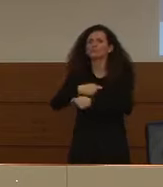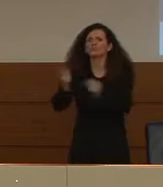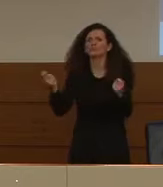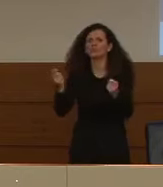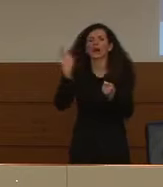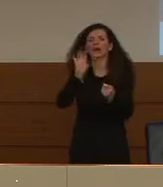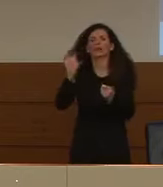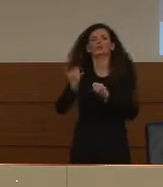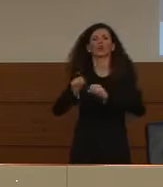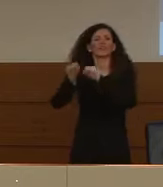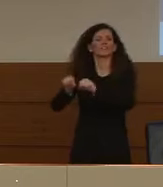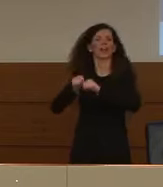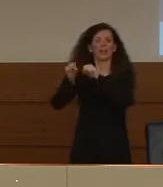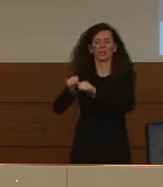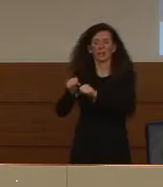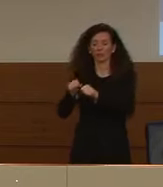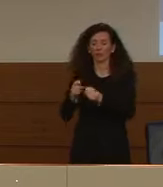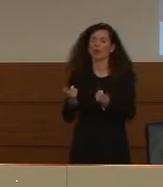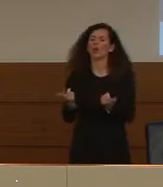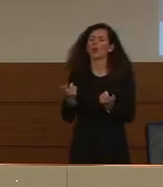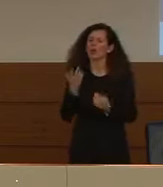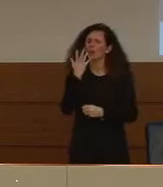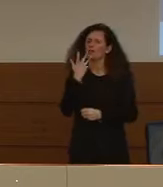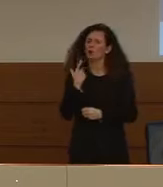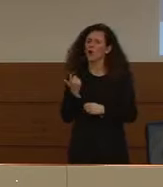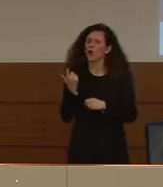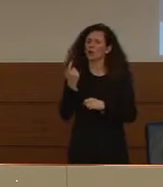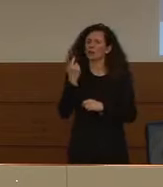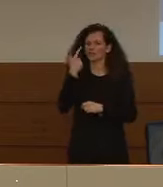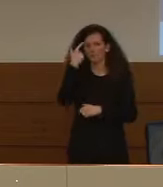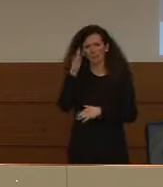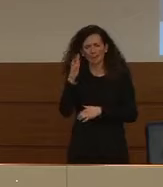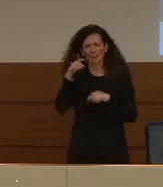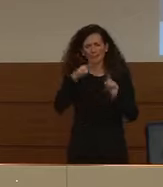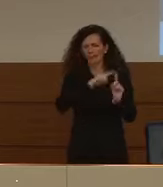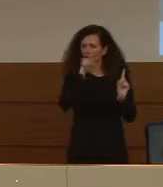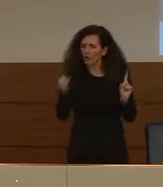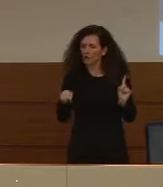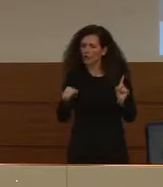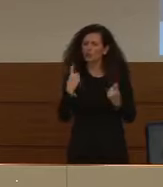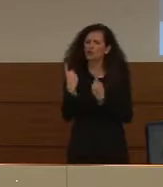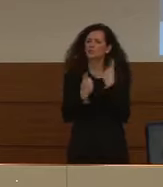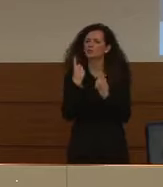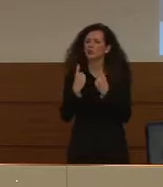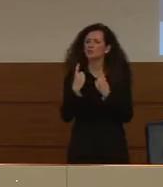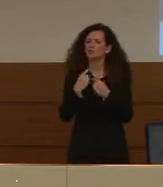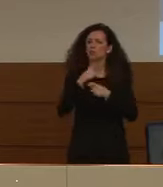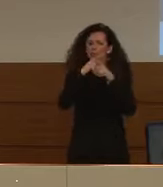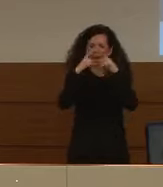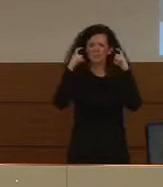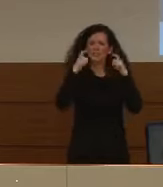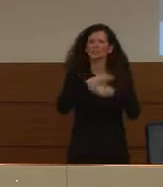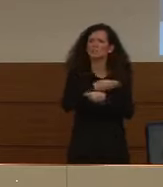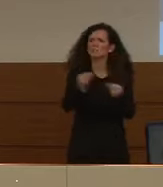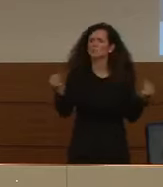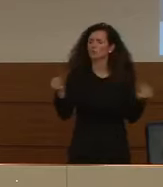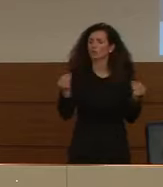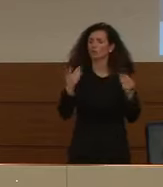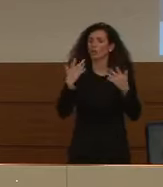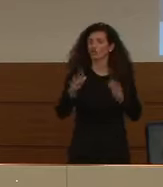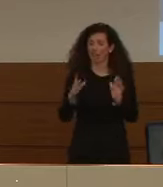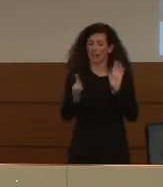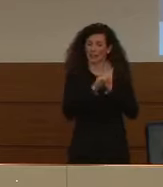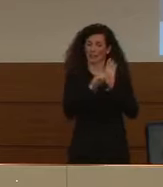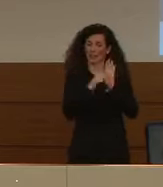se è possibile a che punto siamo con le mascherine? Il decreto è in gazzetta da 48 ore, ci sono